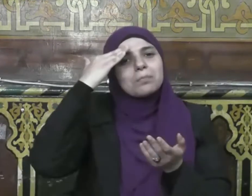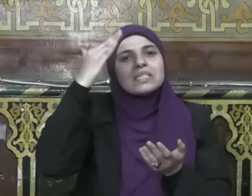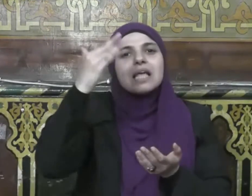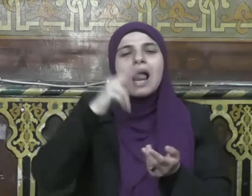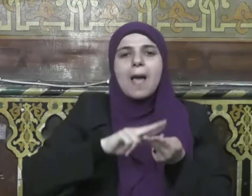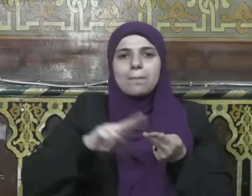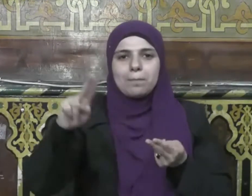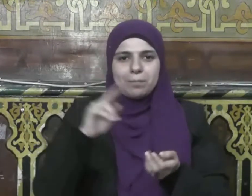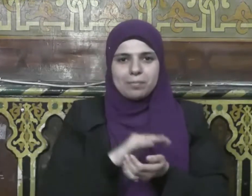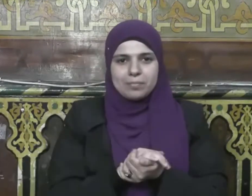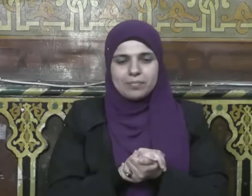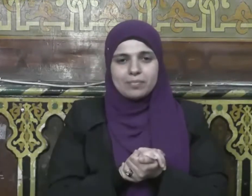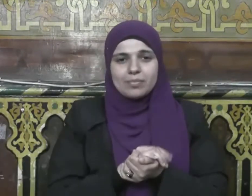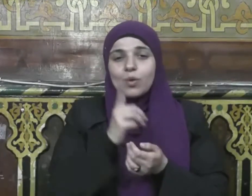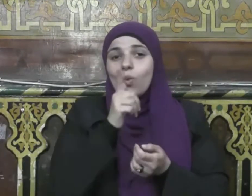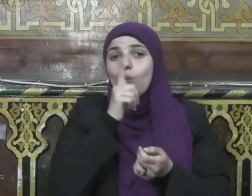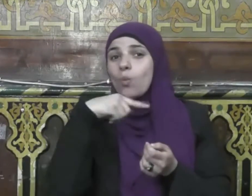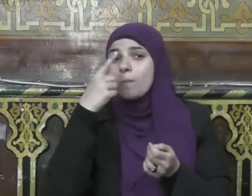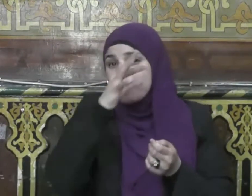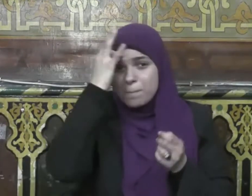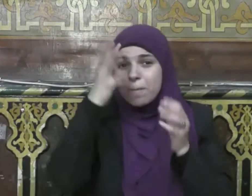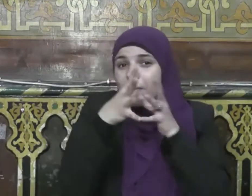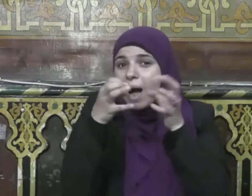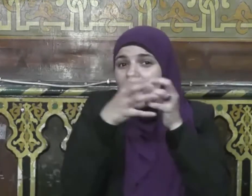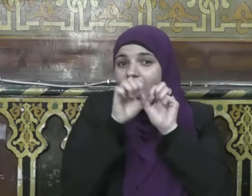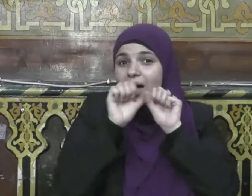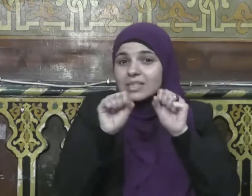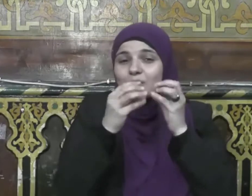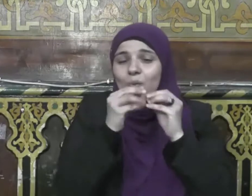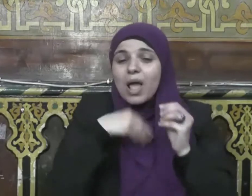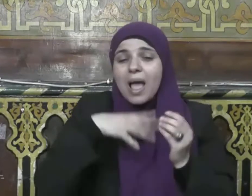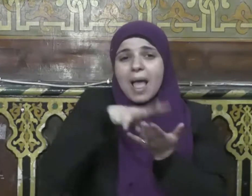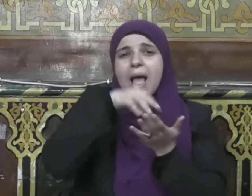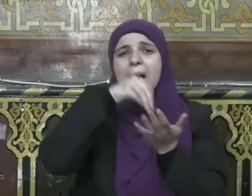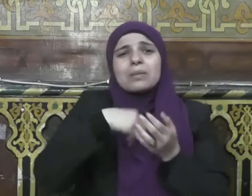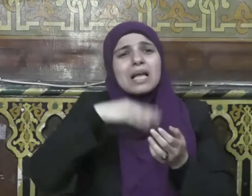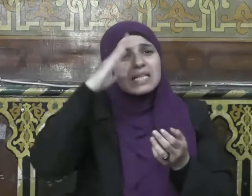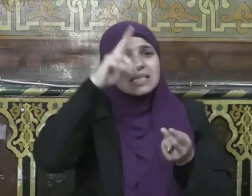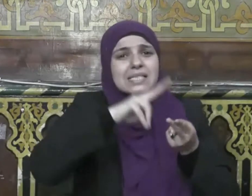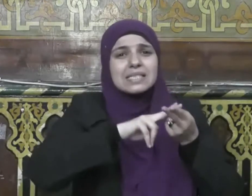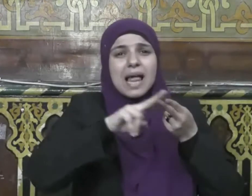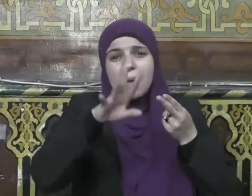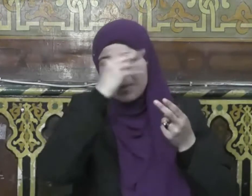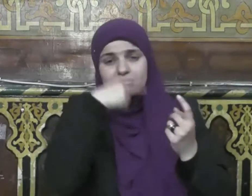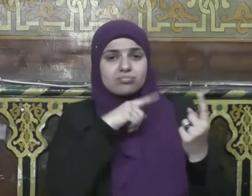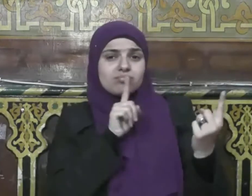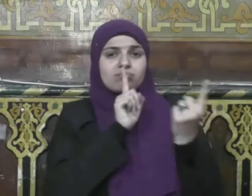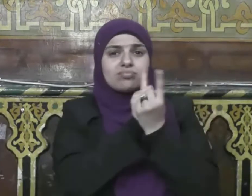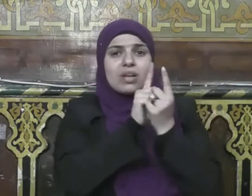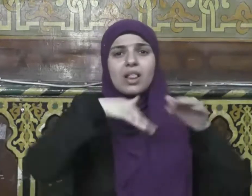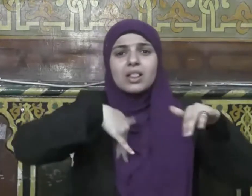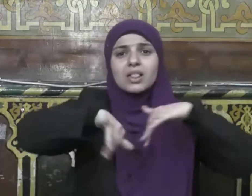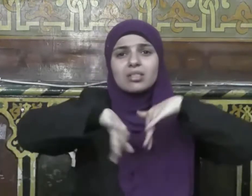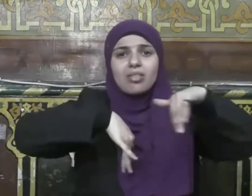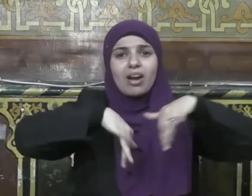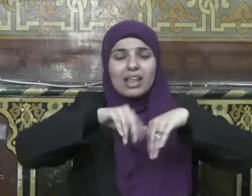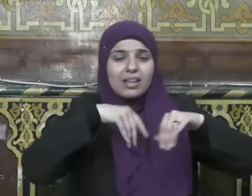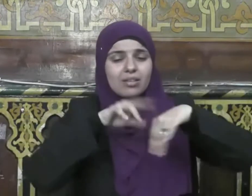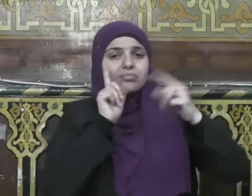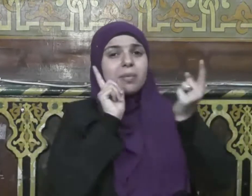بالسلام إذا لقيه في الطريق فحسب إنما يبدأ بالسلام بكل ما تعنيه كلمة